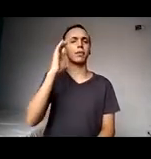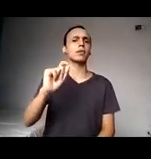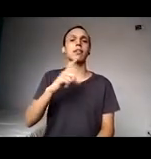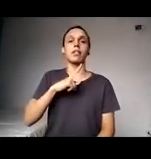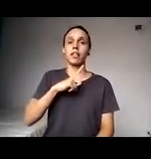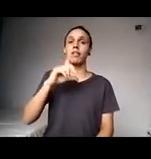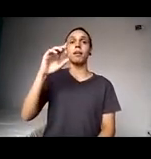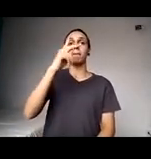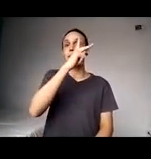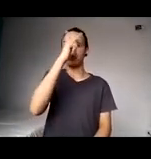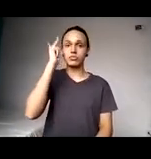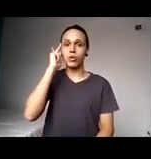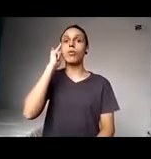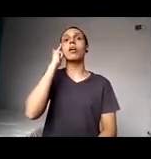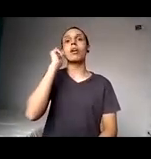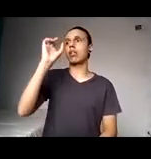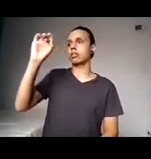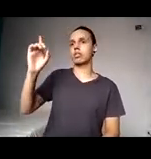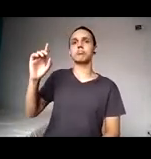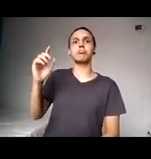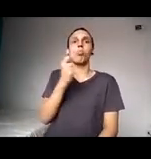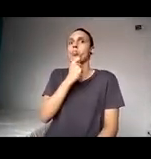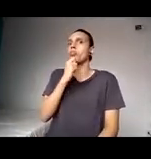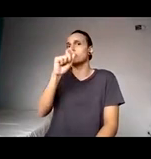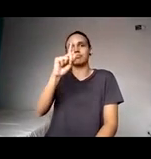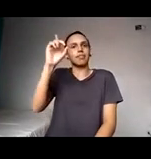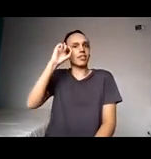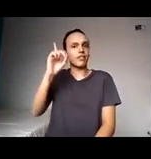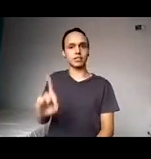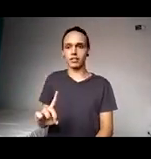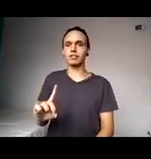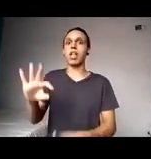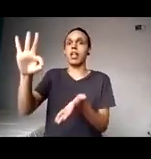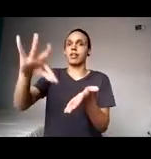que não têm deficiência, se inscreveram